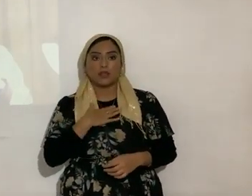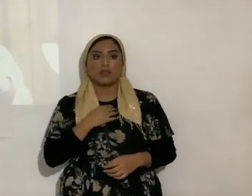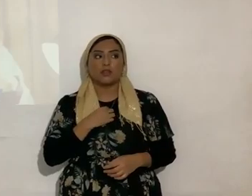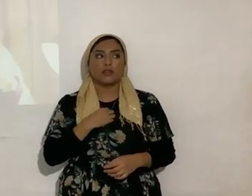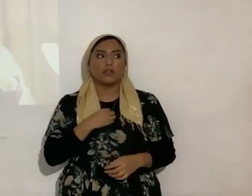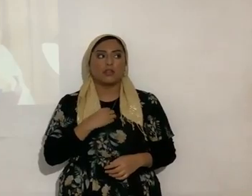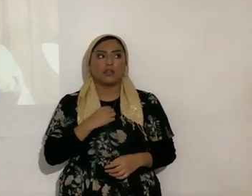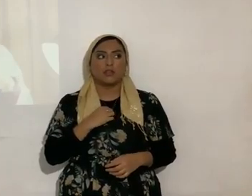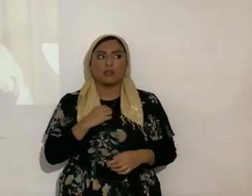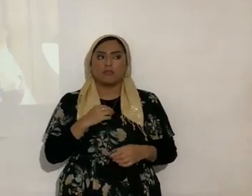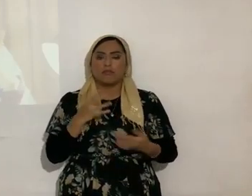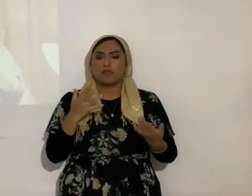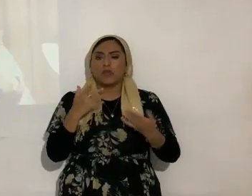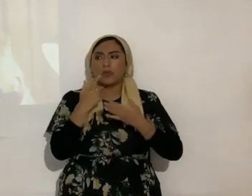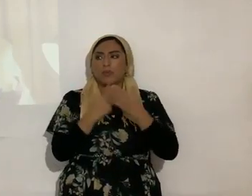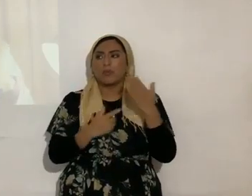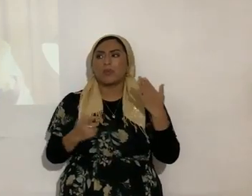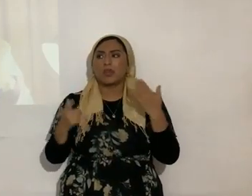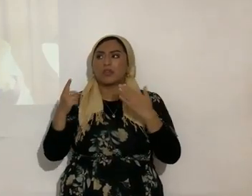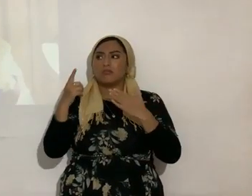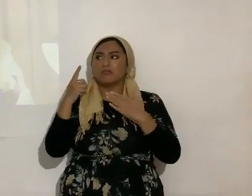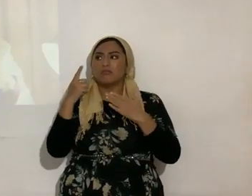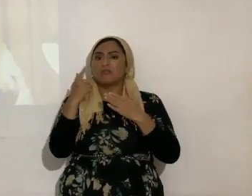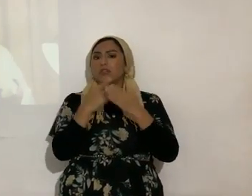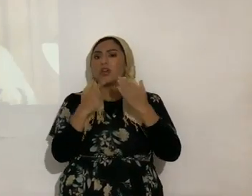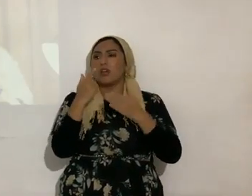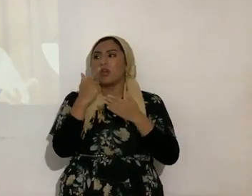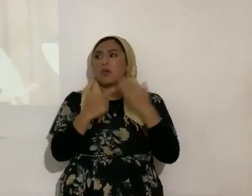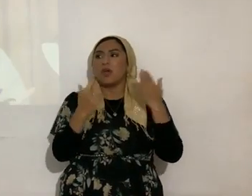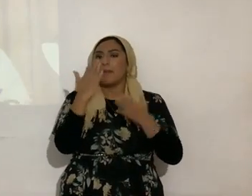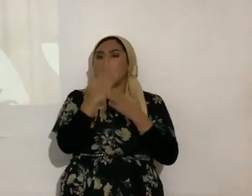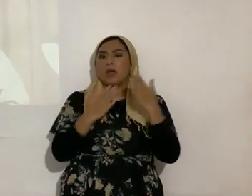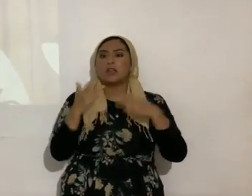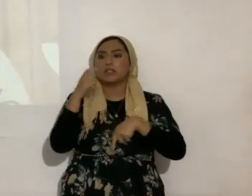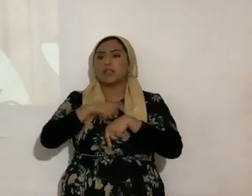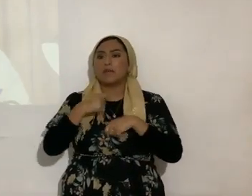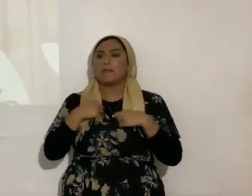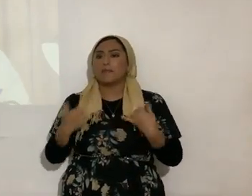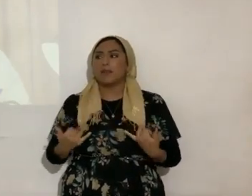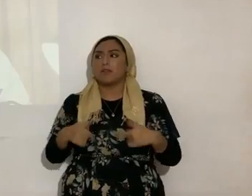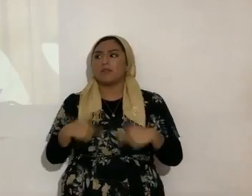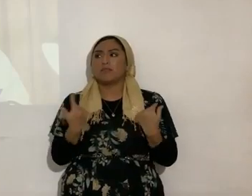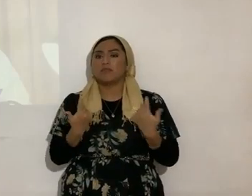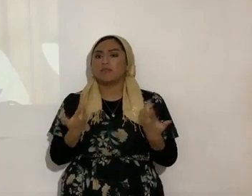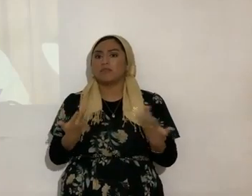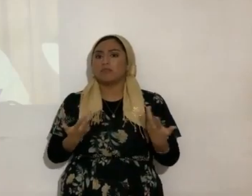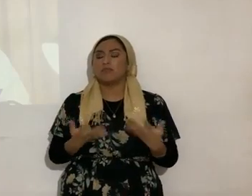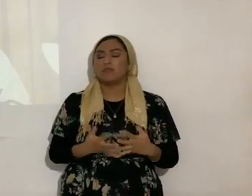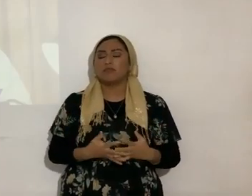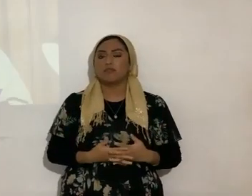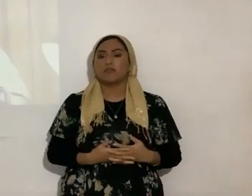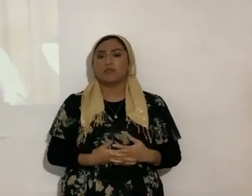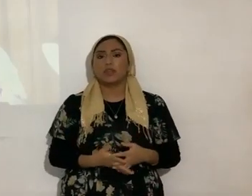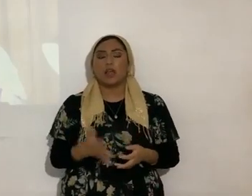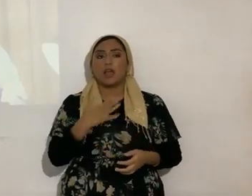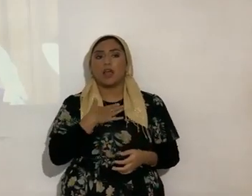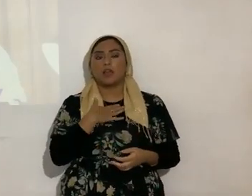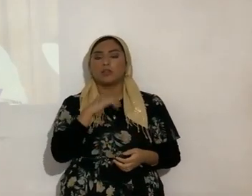¿en qué parte del tiempo estoy viviendo? ¿En qué parte del tiempo estoy viviendo? Yo no me lo pregunto así,